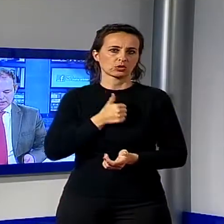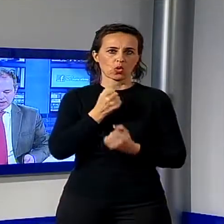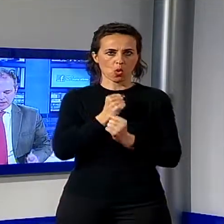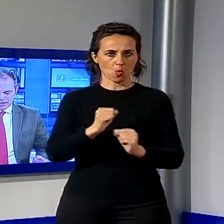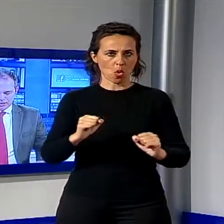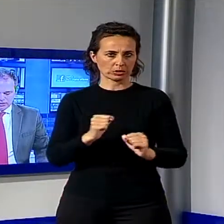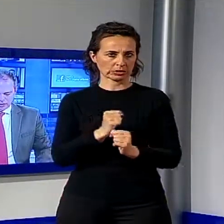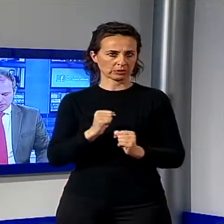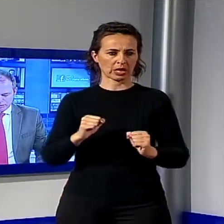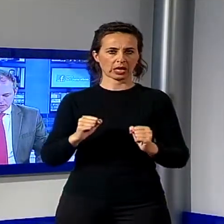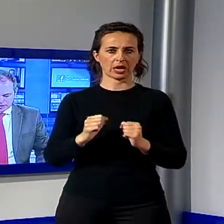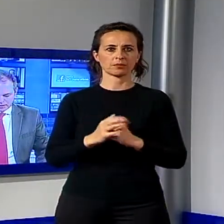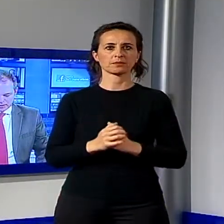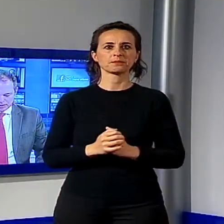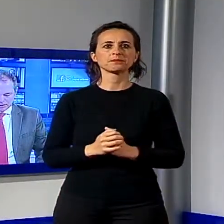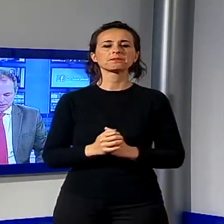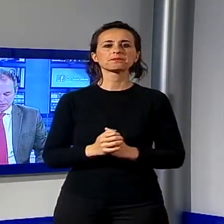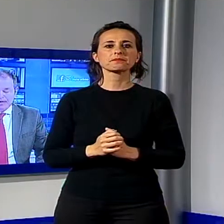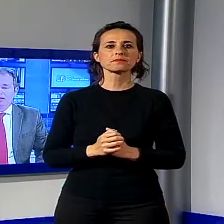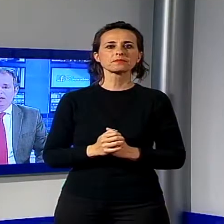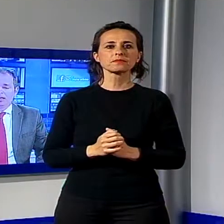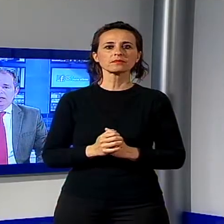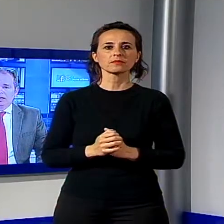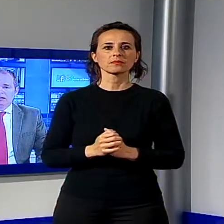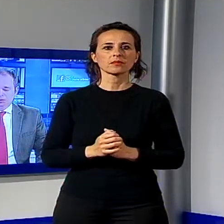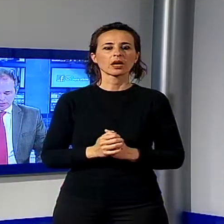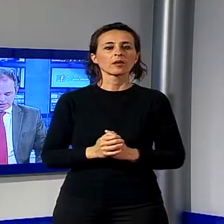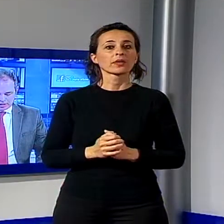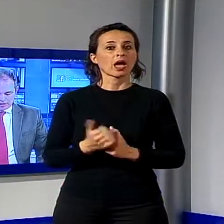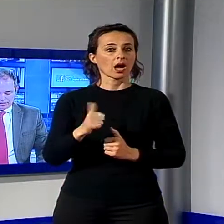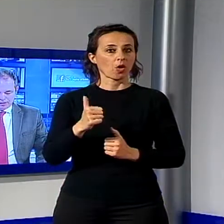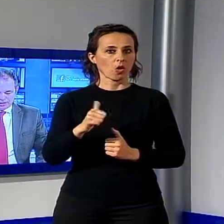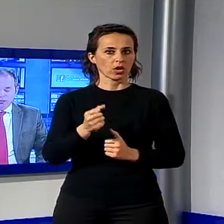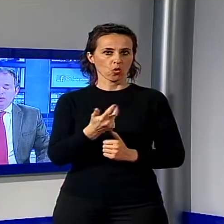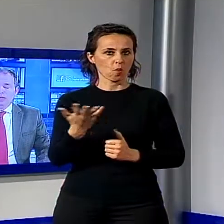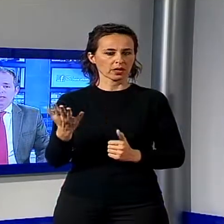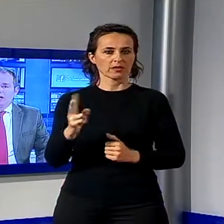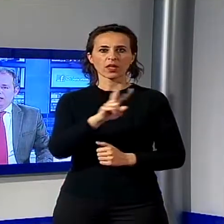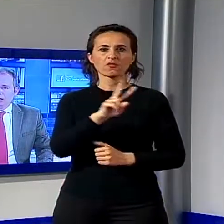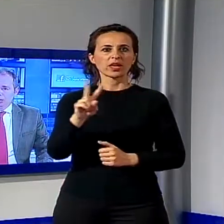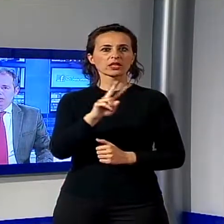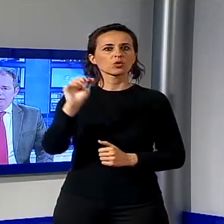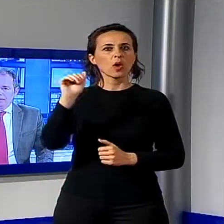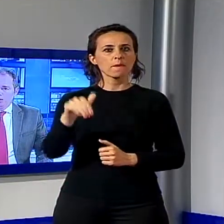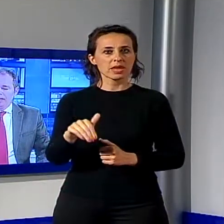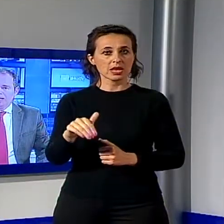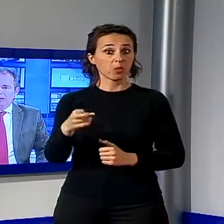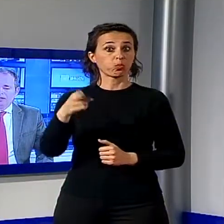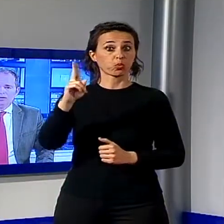danni che sono stati provocati da questa tempesta. Altri numeri, oltre 22 mila le abitazioni